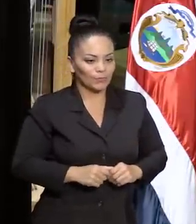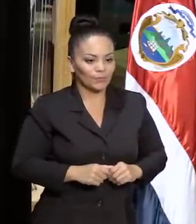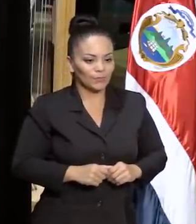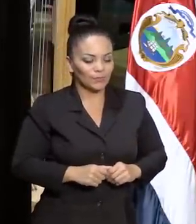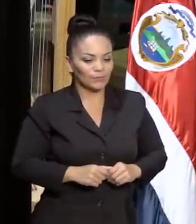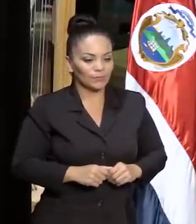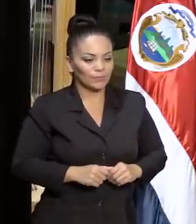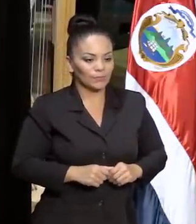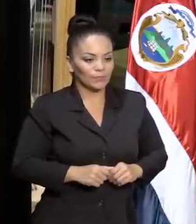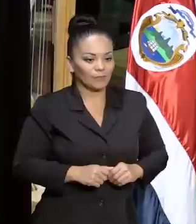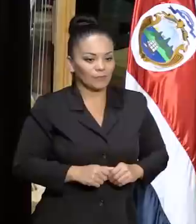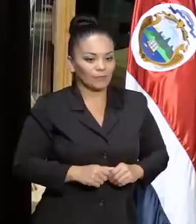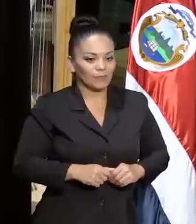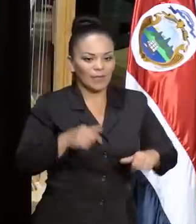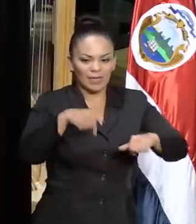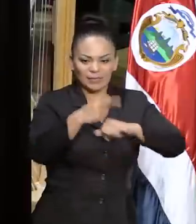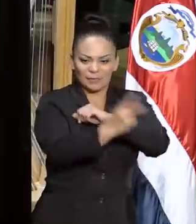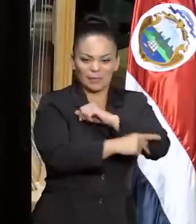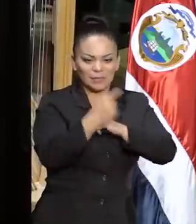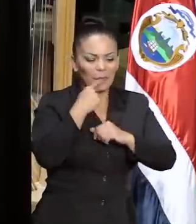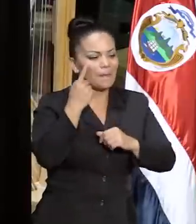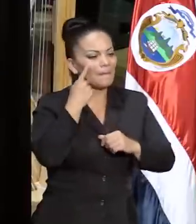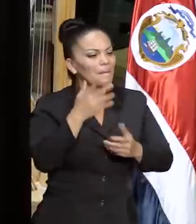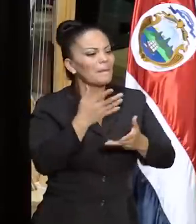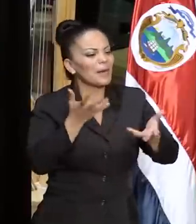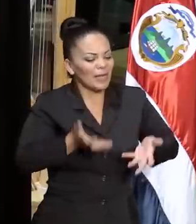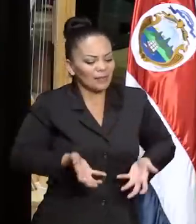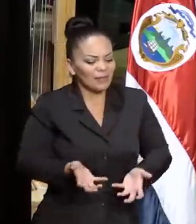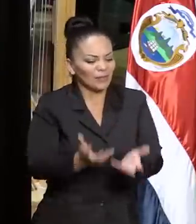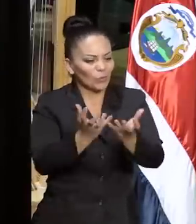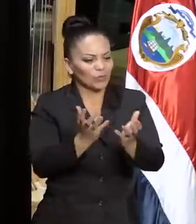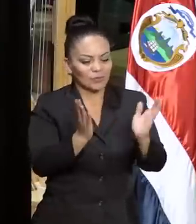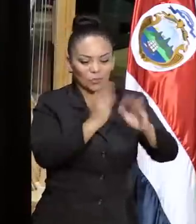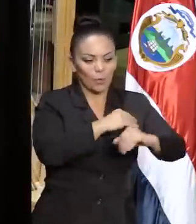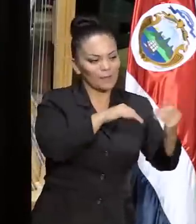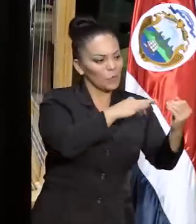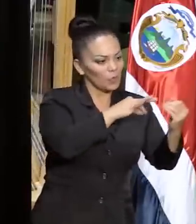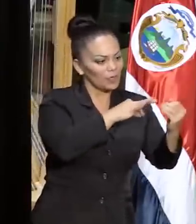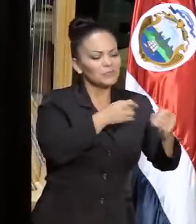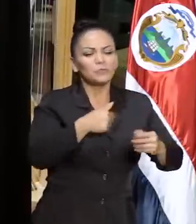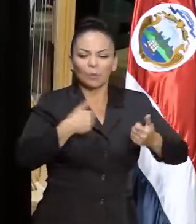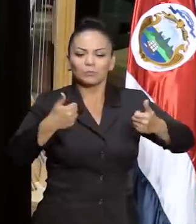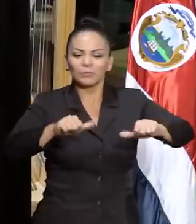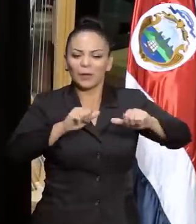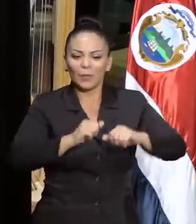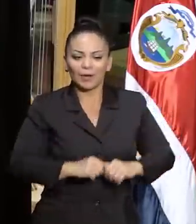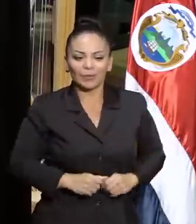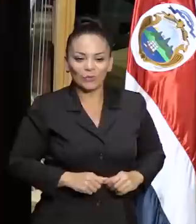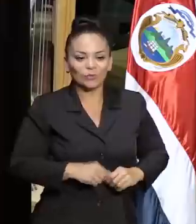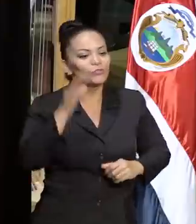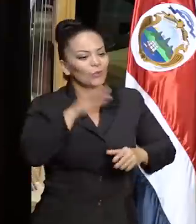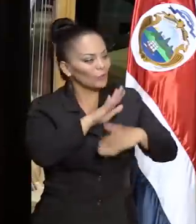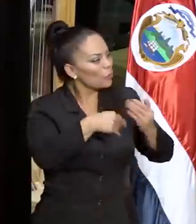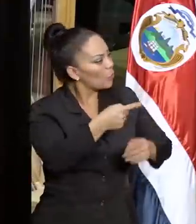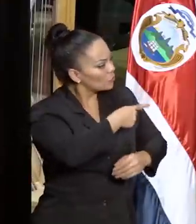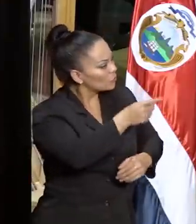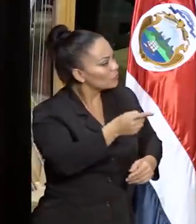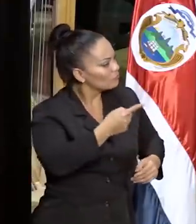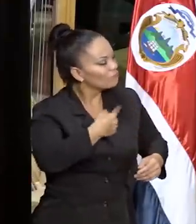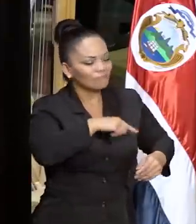este país que paqué tractores sin violines. Yo estoy de acuerdo con eso y creo que todos nosotros,